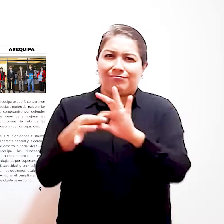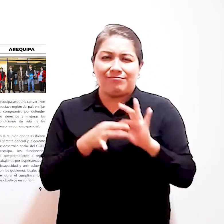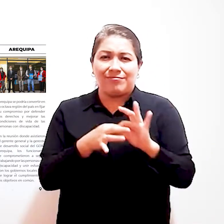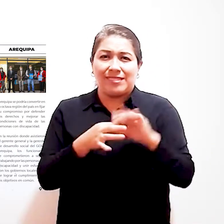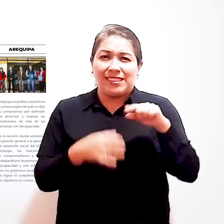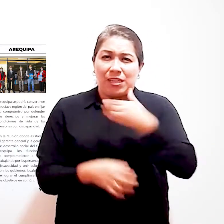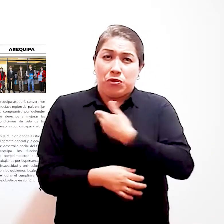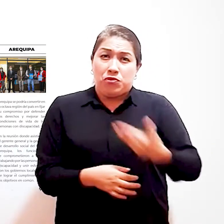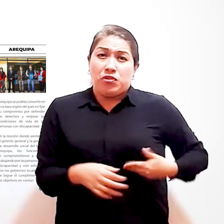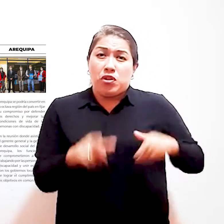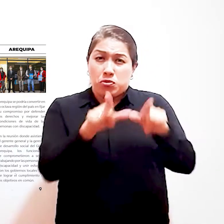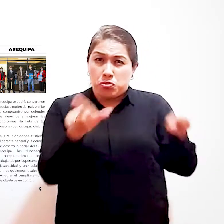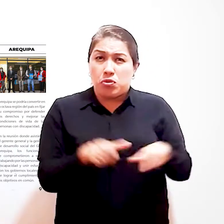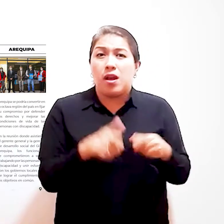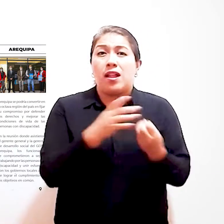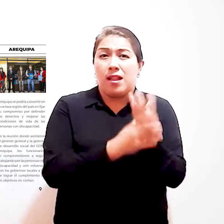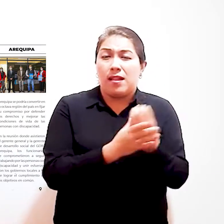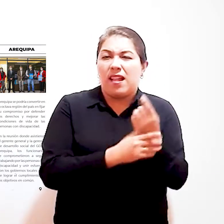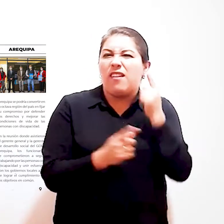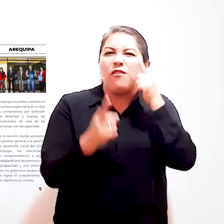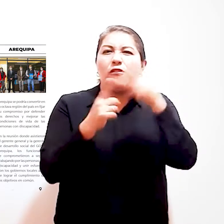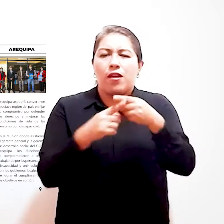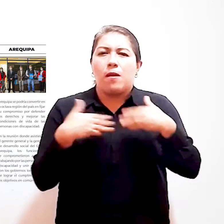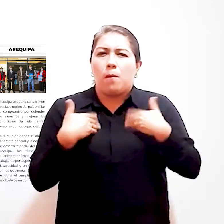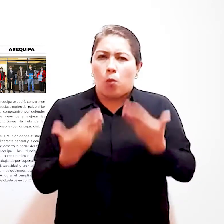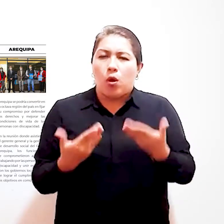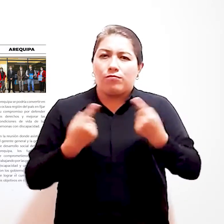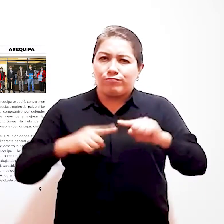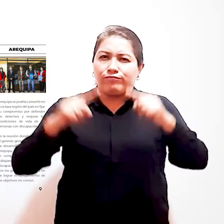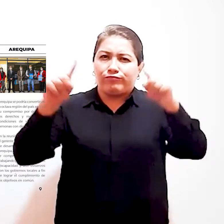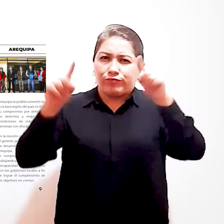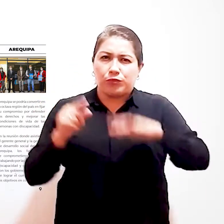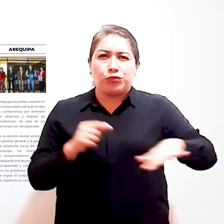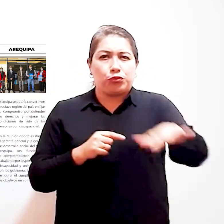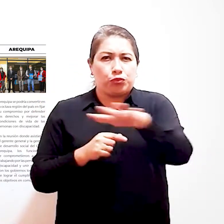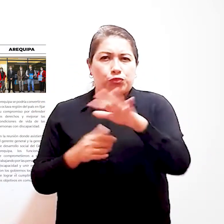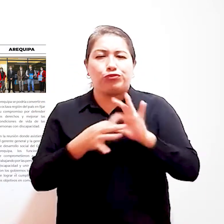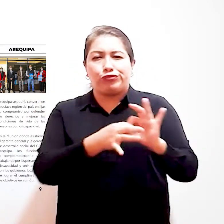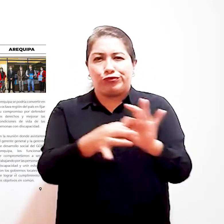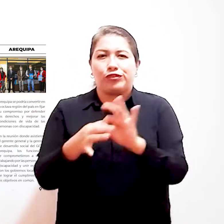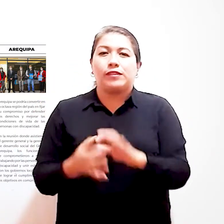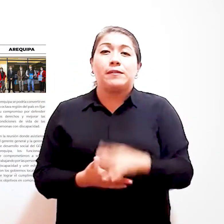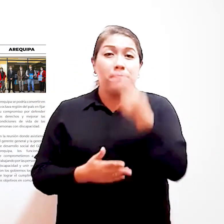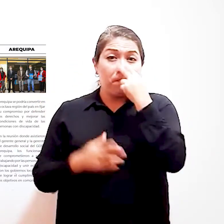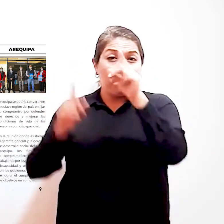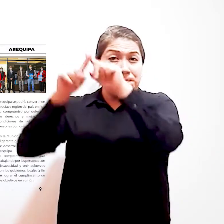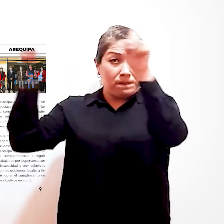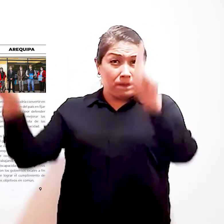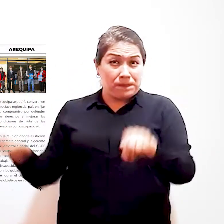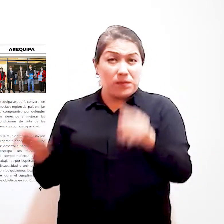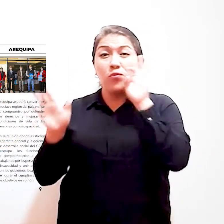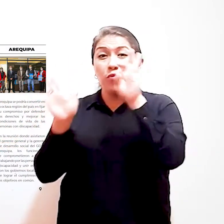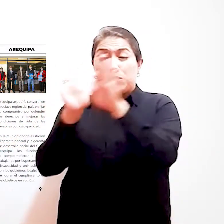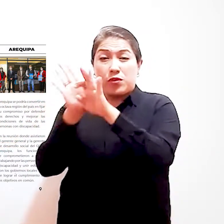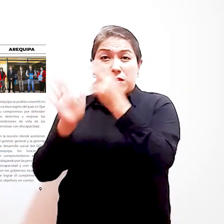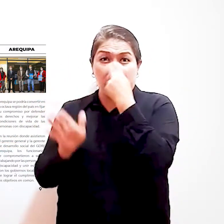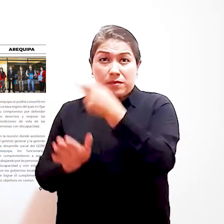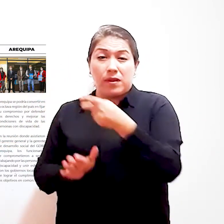y unir esfuerzos a los gobiernos locales a fin de lograr el cumplimiento de los objetivos en común En imagen,